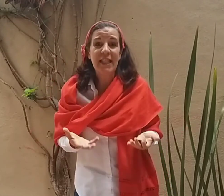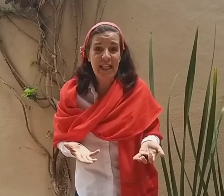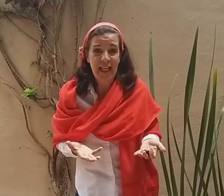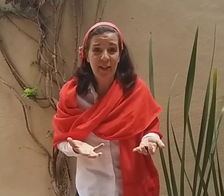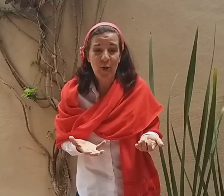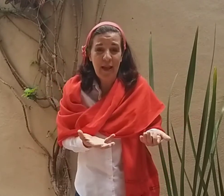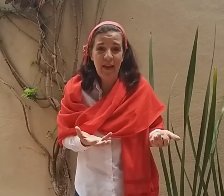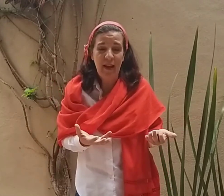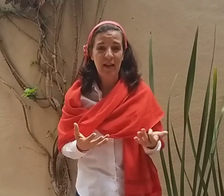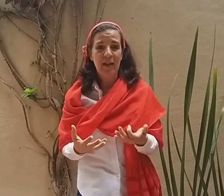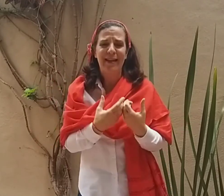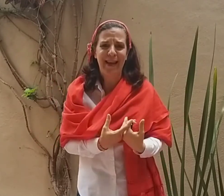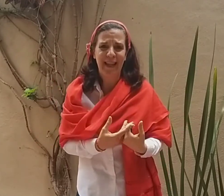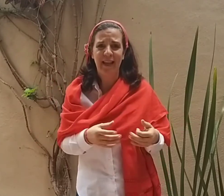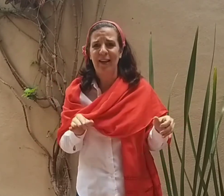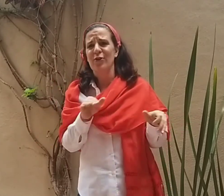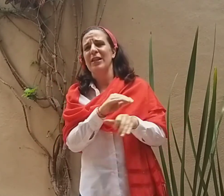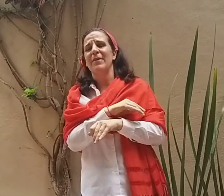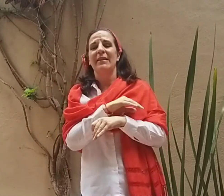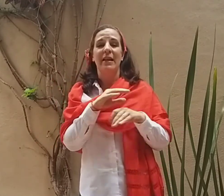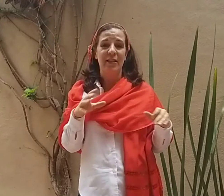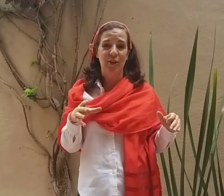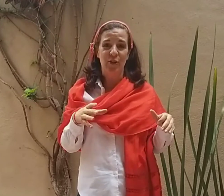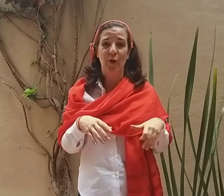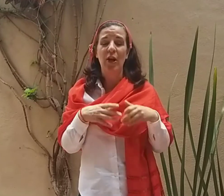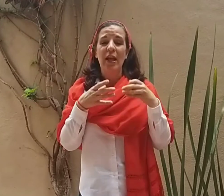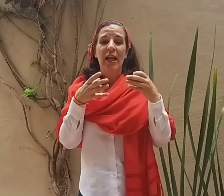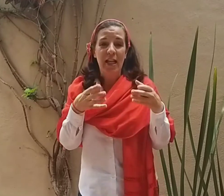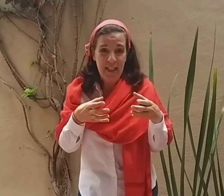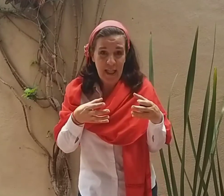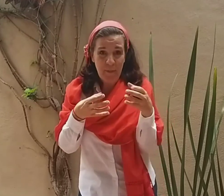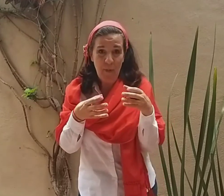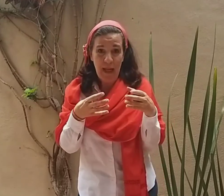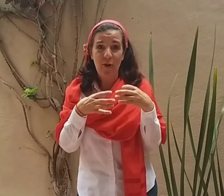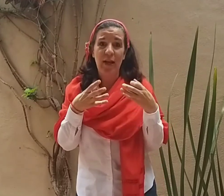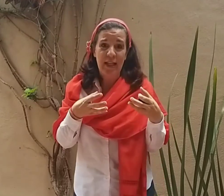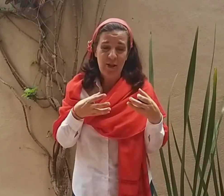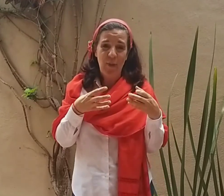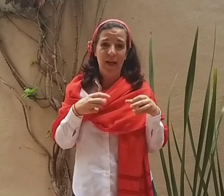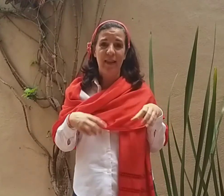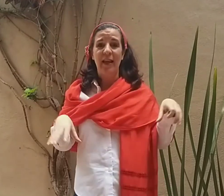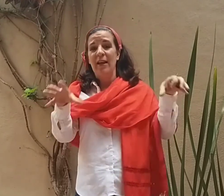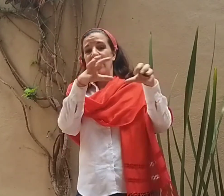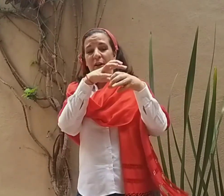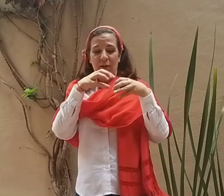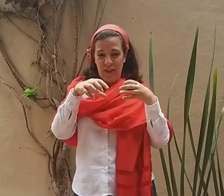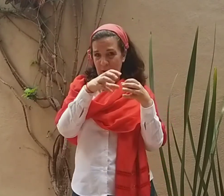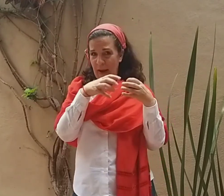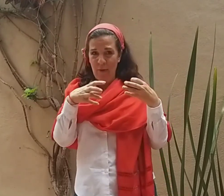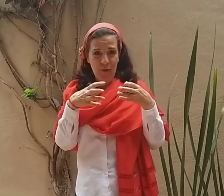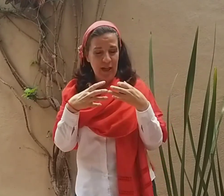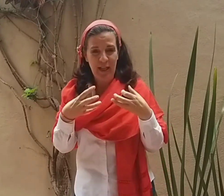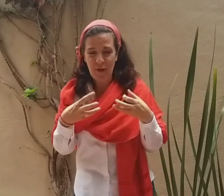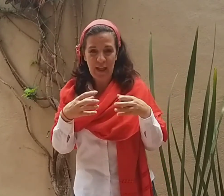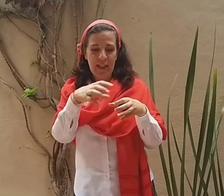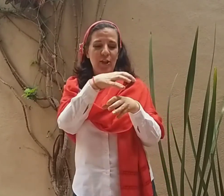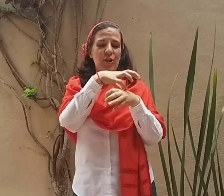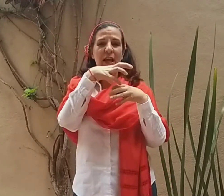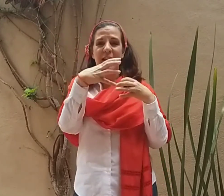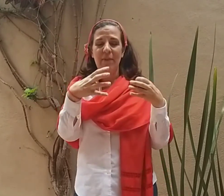chile en nogada. Y aquí lo sirven delicioso. El chile poblano, que es lo verde, lleva un relleno delicioso y arriba